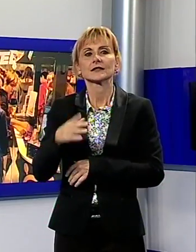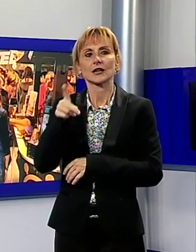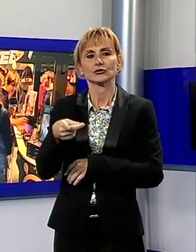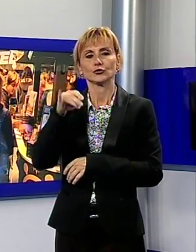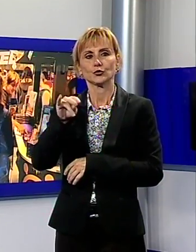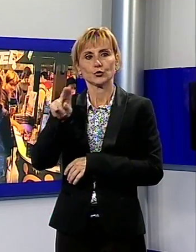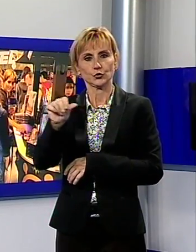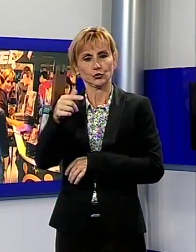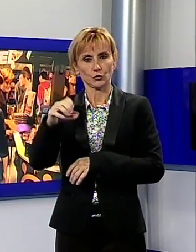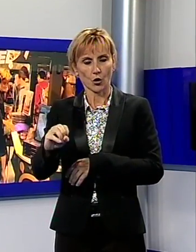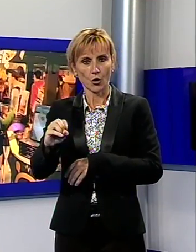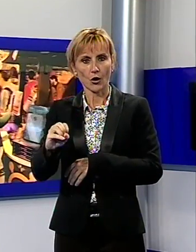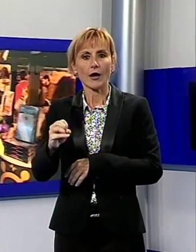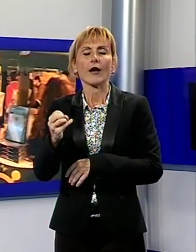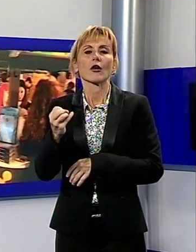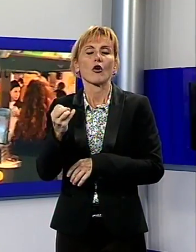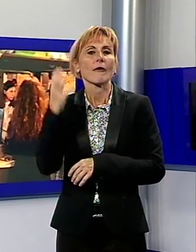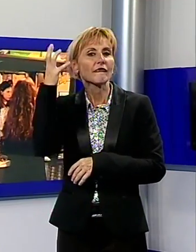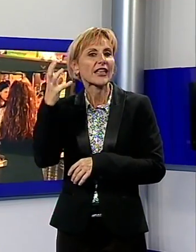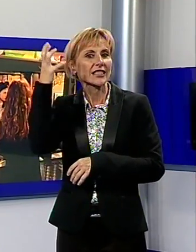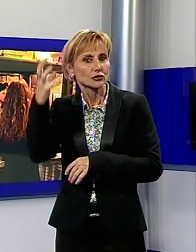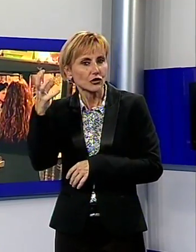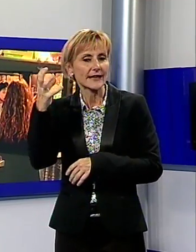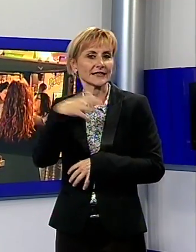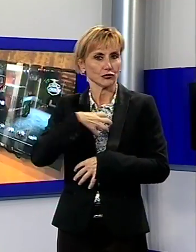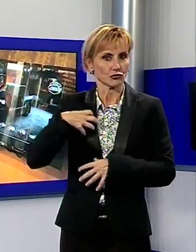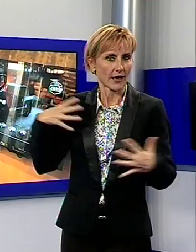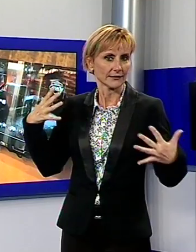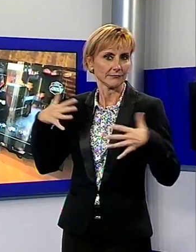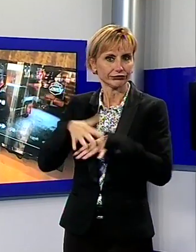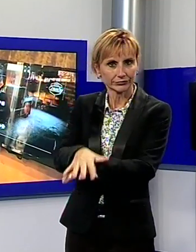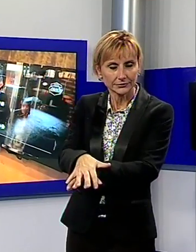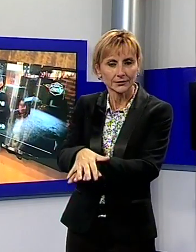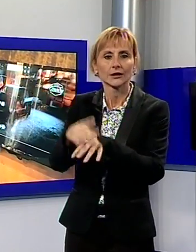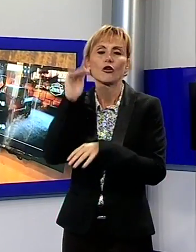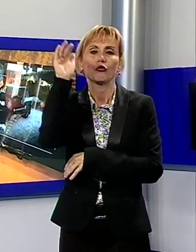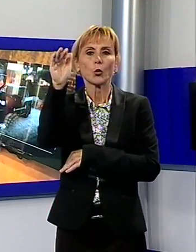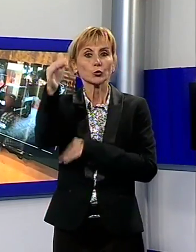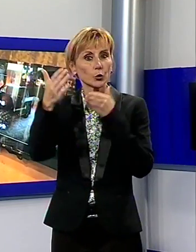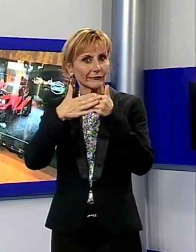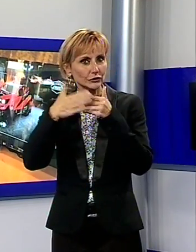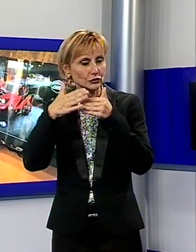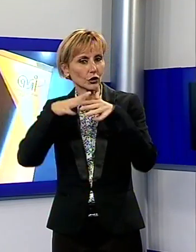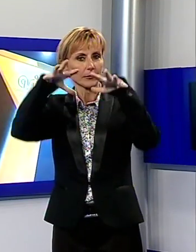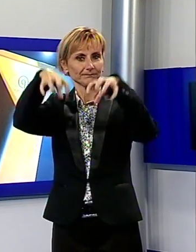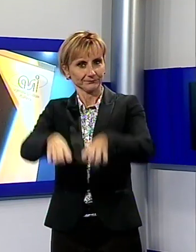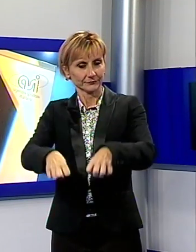la fantascienza incrocia la scienza e in particolare il futuro davvero molto vicino della colonizzazione di Marte.